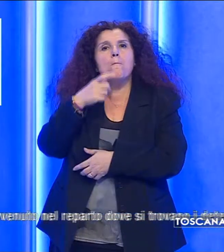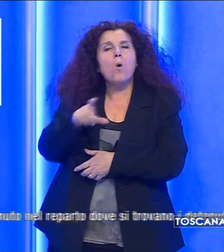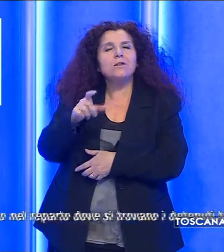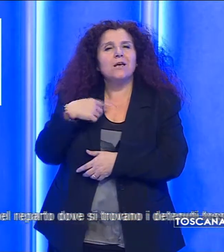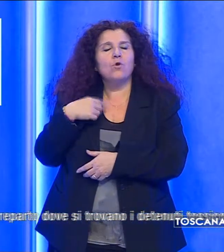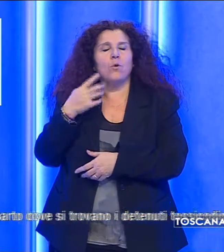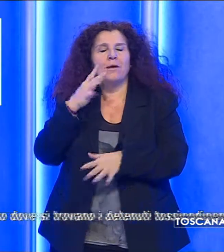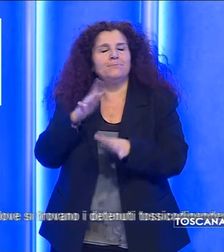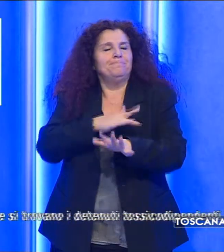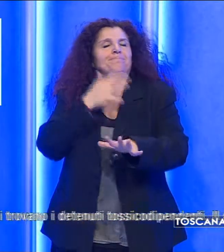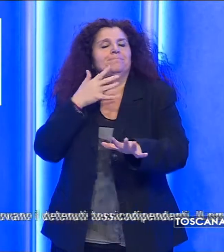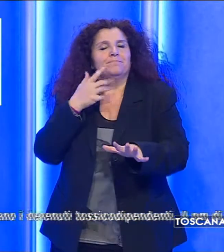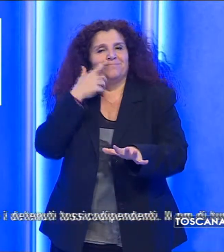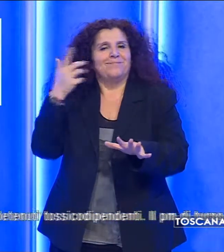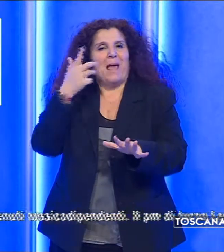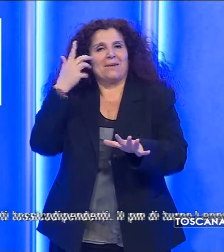ebbrezza.